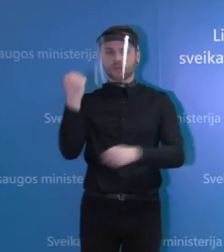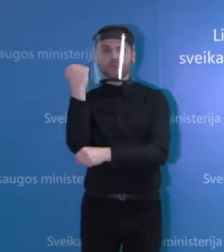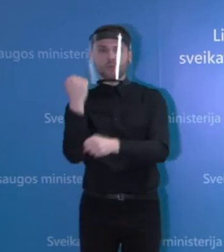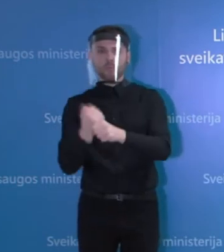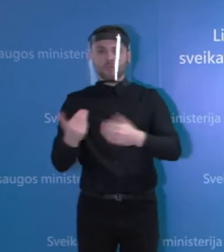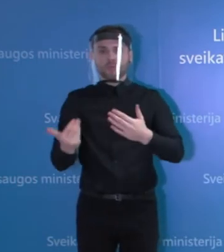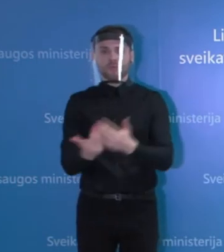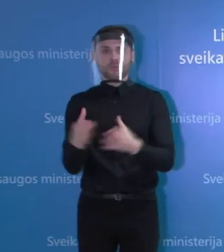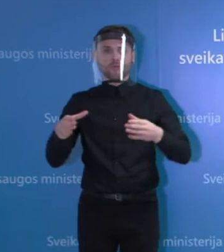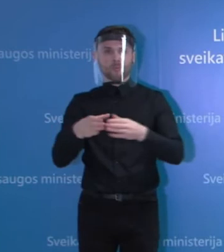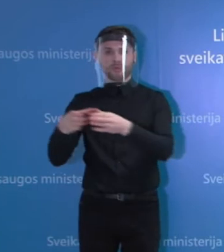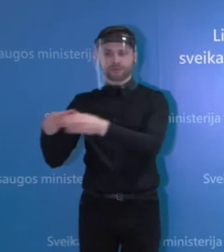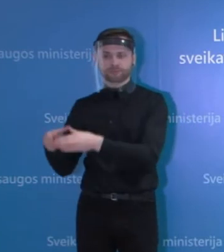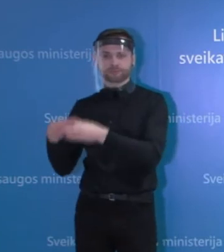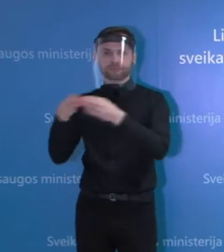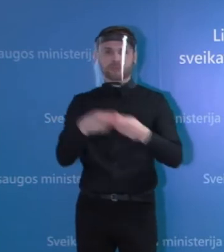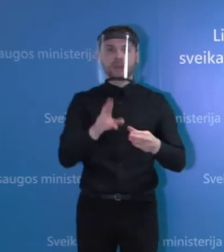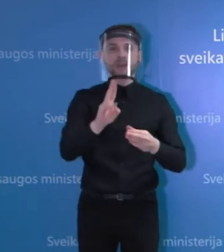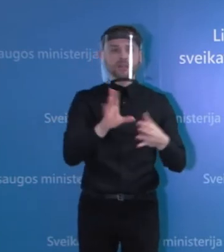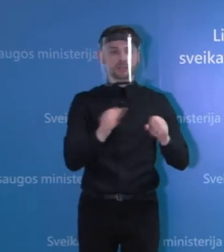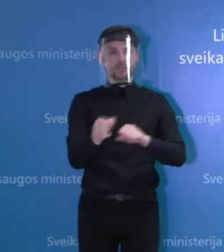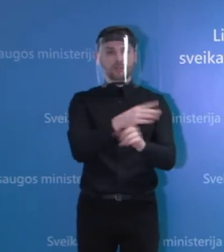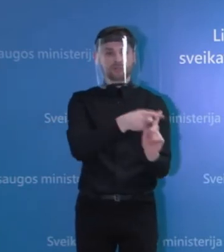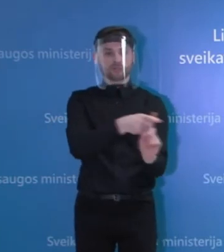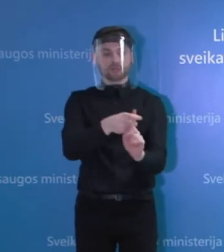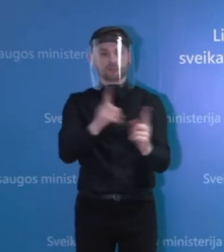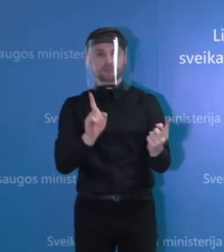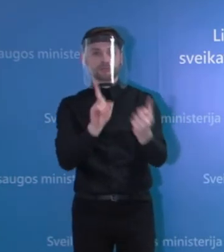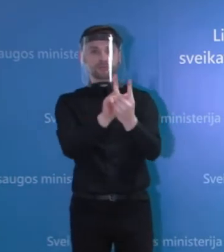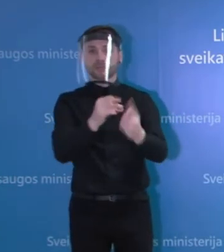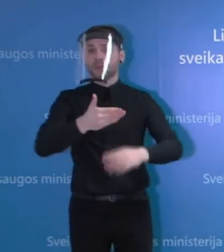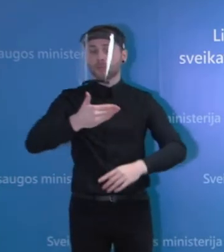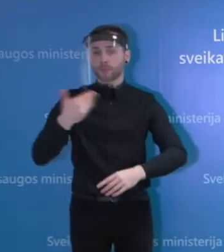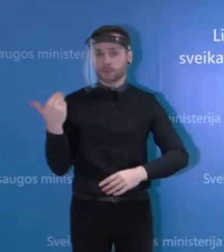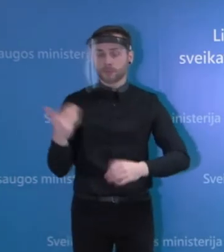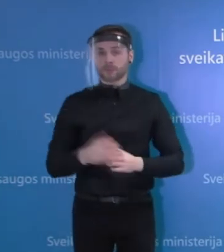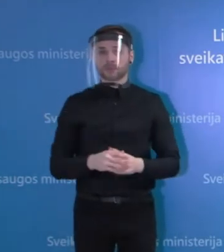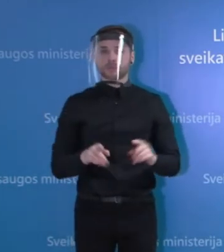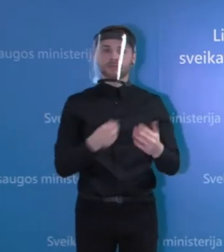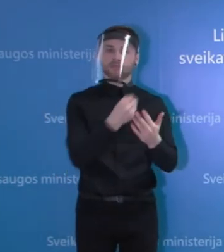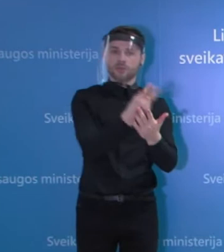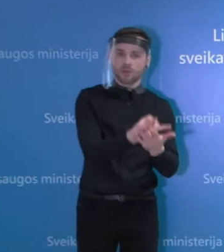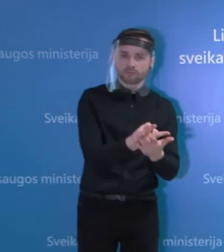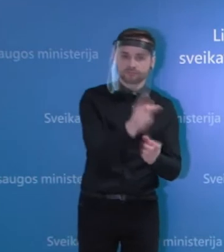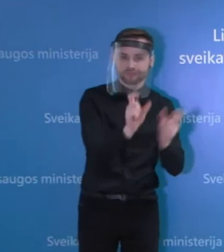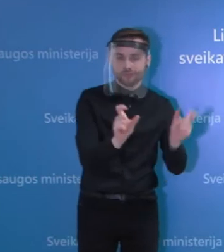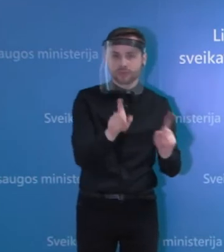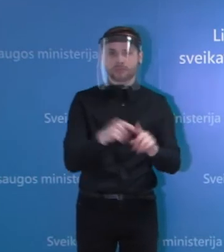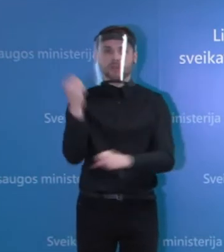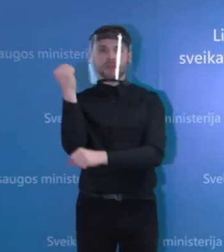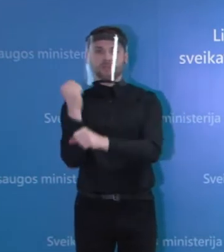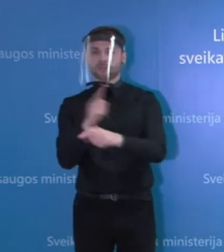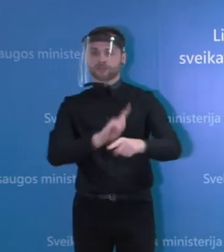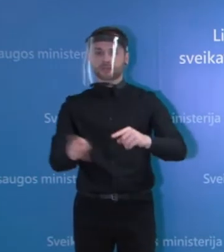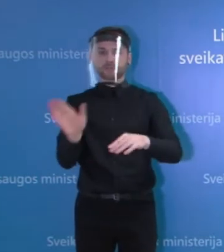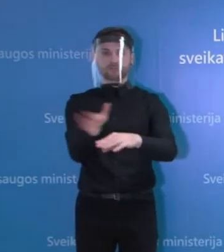darbuotojus, kurie neturėjo sąlyčio su COVID-19 teigiamais, tiek pacientais, tiek darbuotojais, ją padalinti dvi dalis